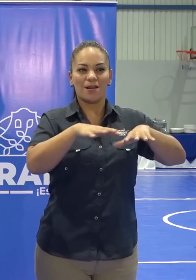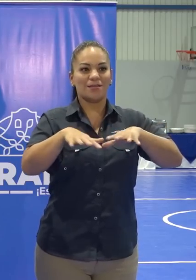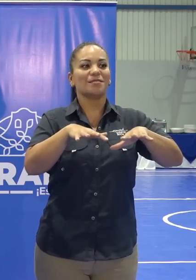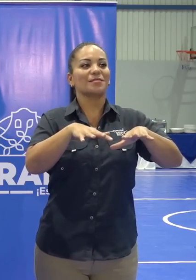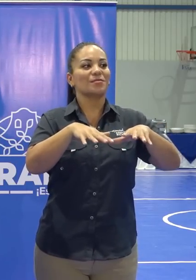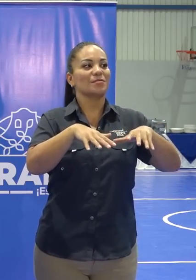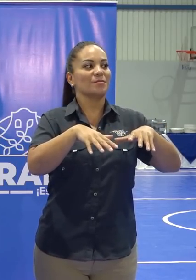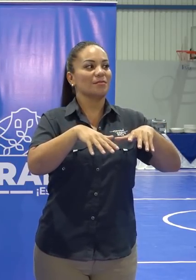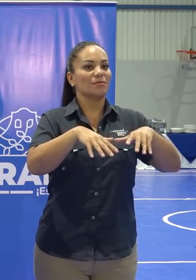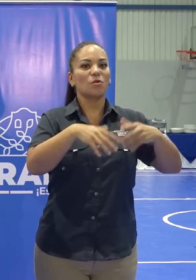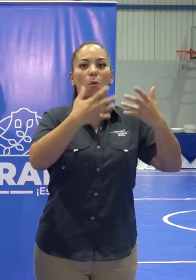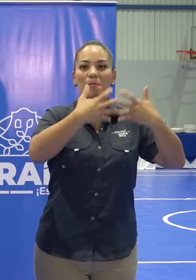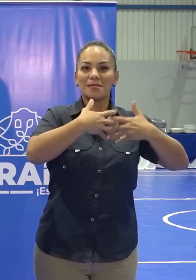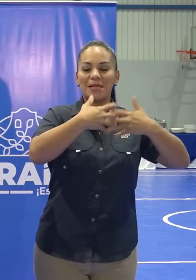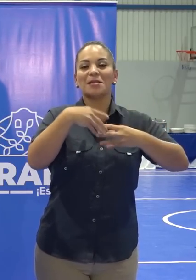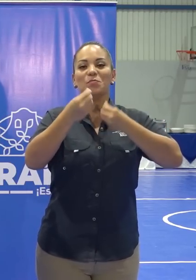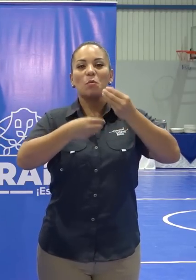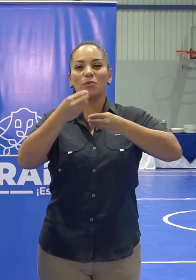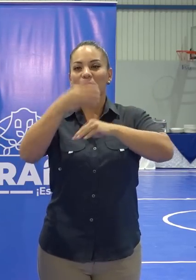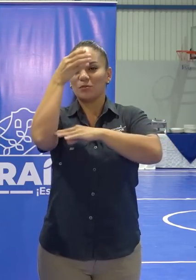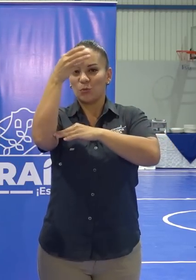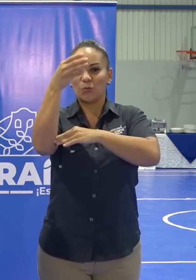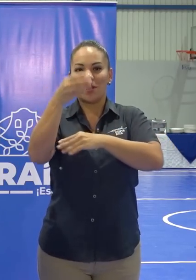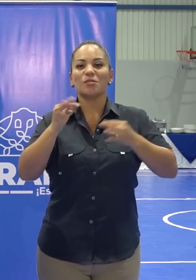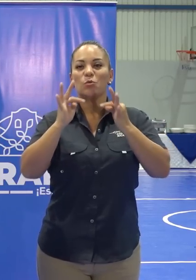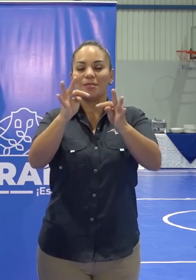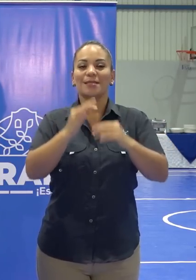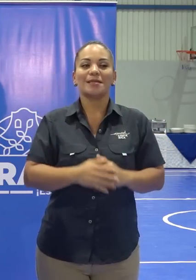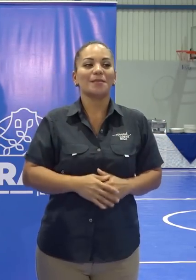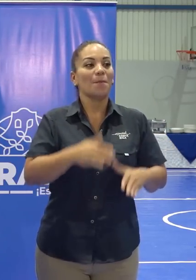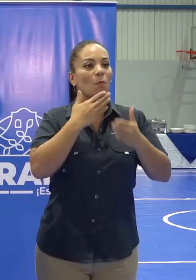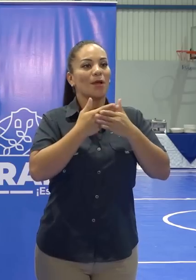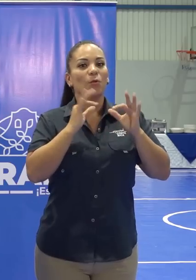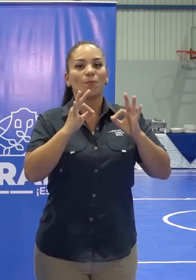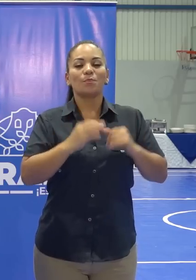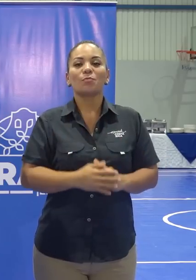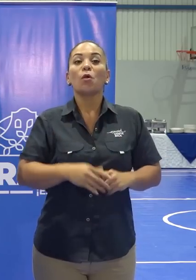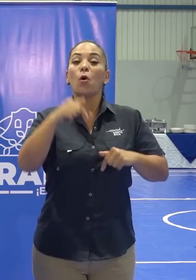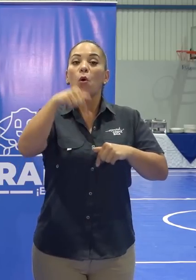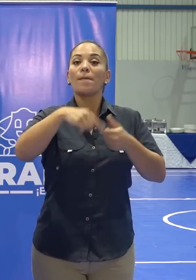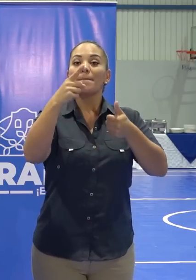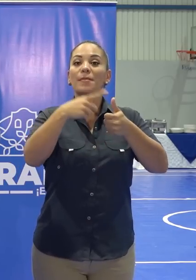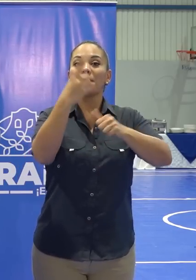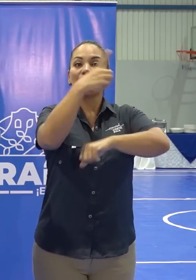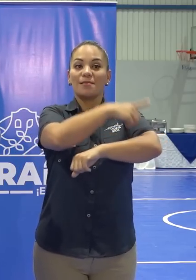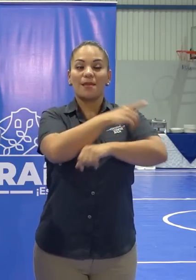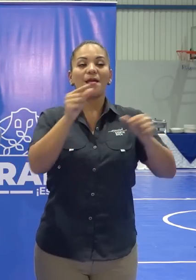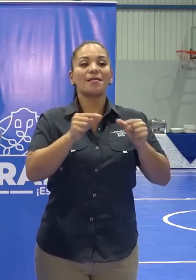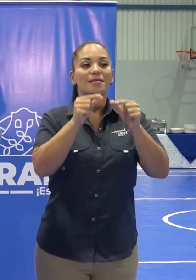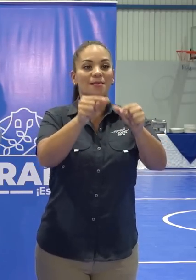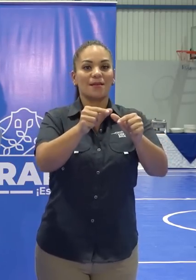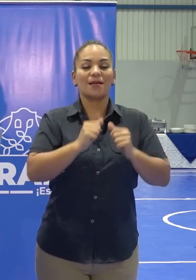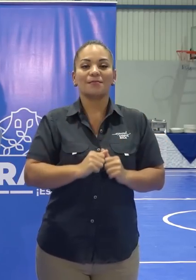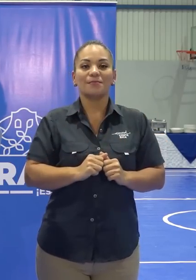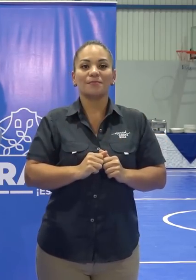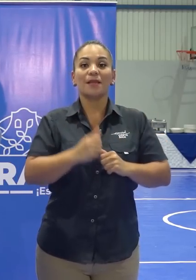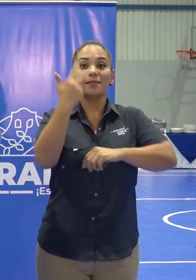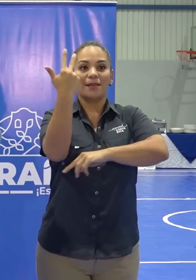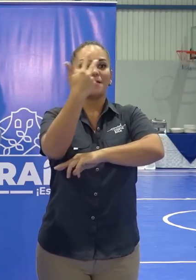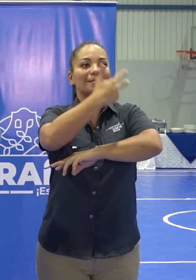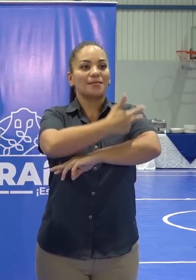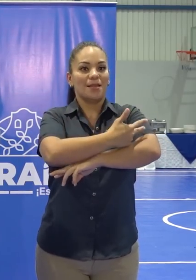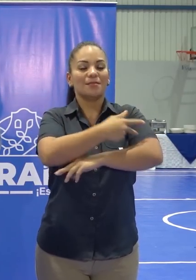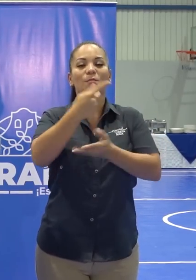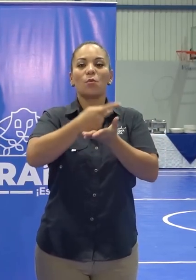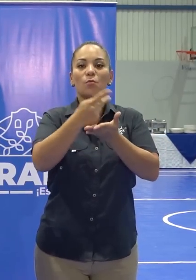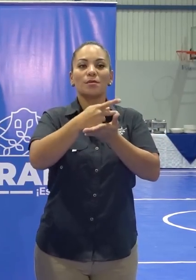productivas, culturales y turísticas. Bueno, hoy es el primer día de una gira de tres días por